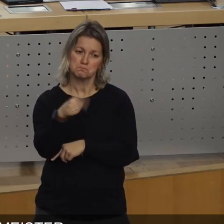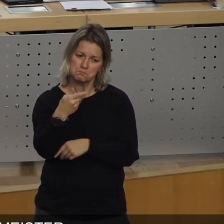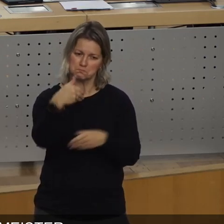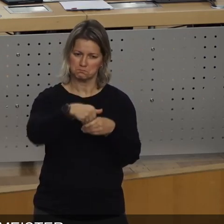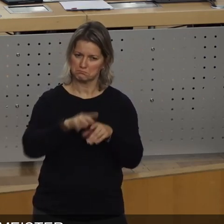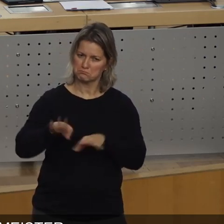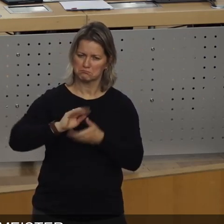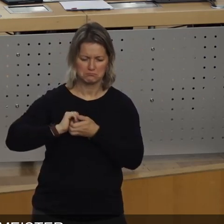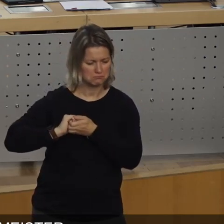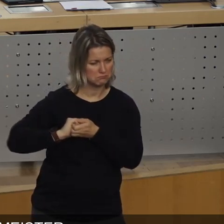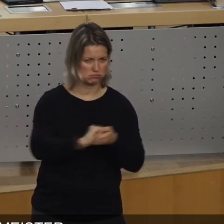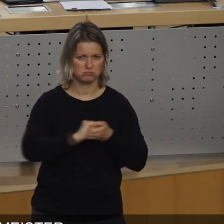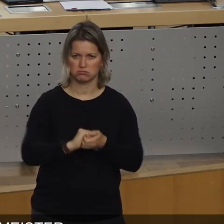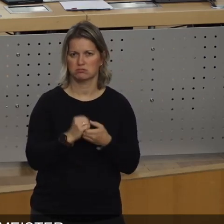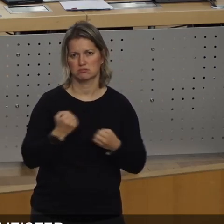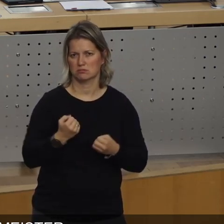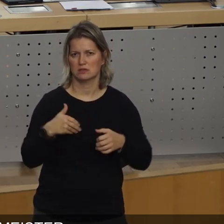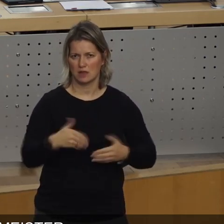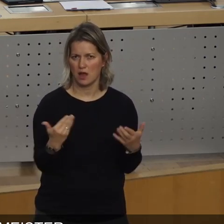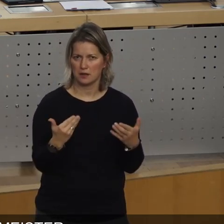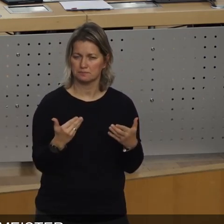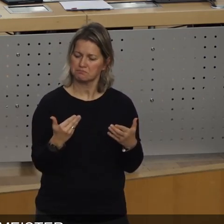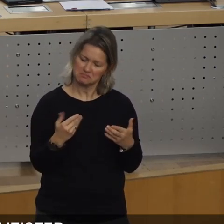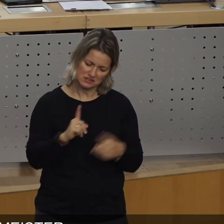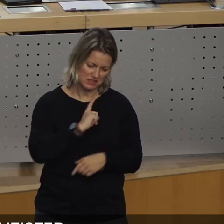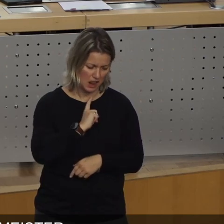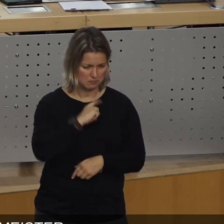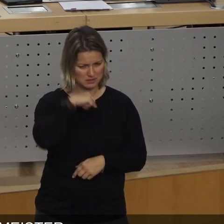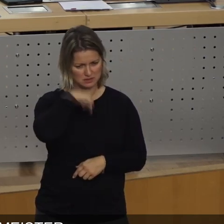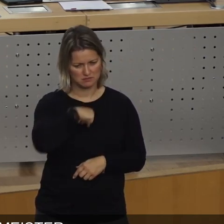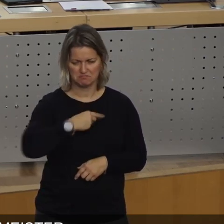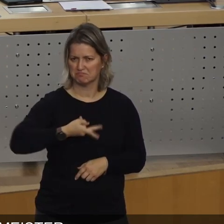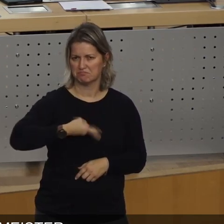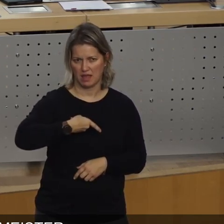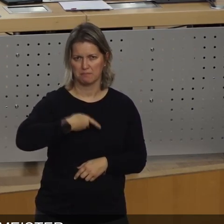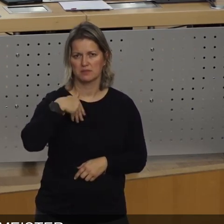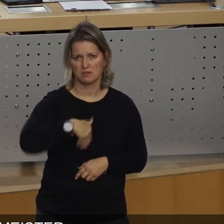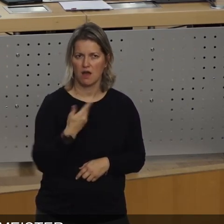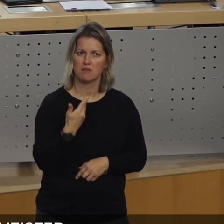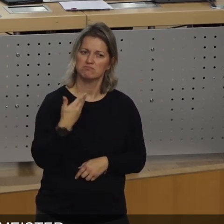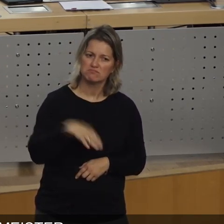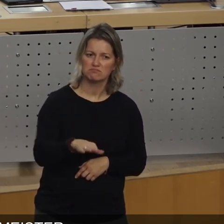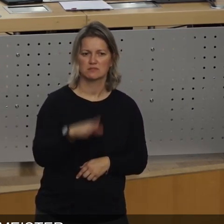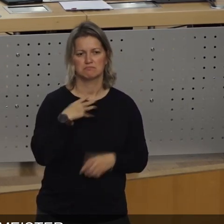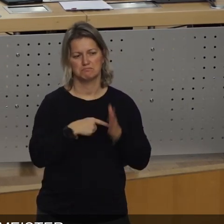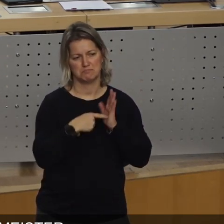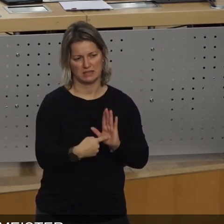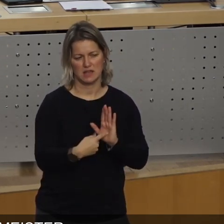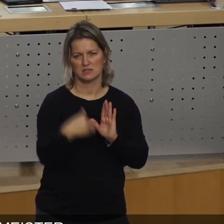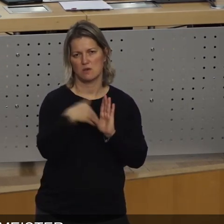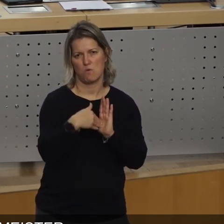und ich bin weiterhin der Überzeugung, wir haben da eine sehr gute Präsentation